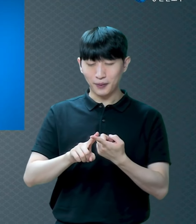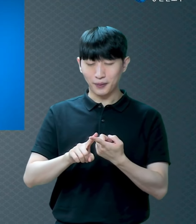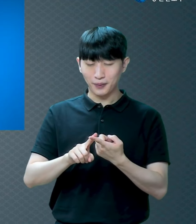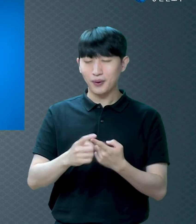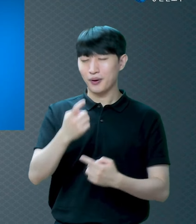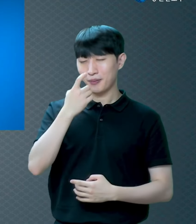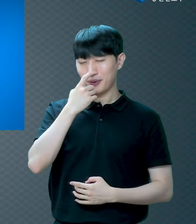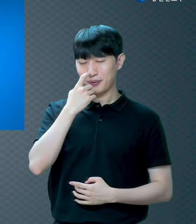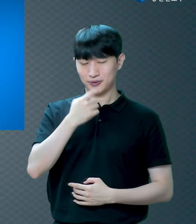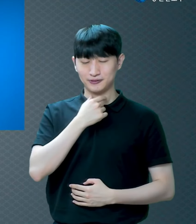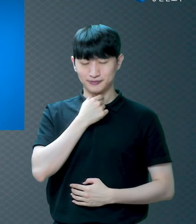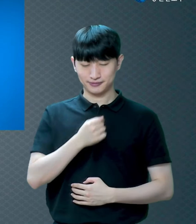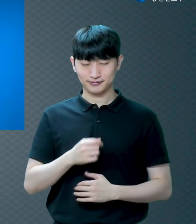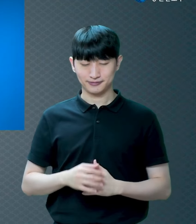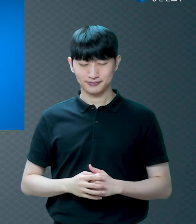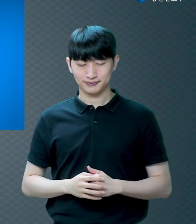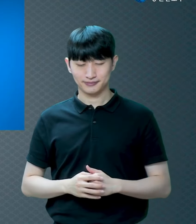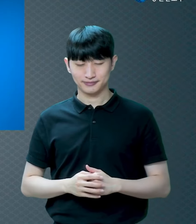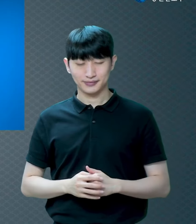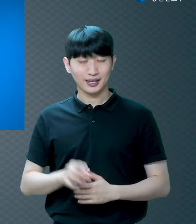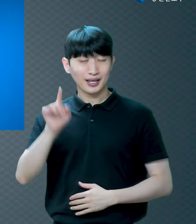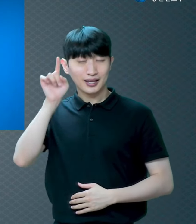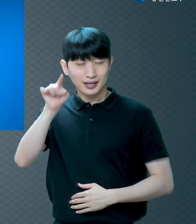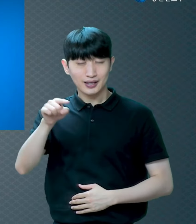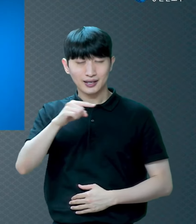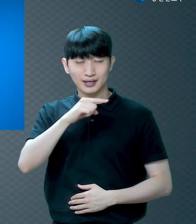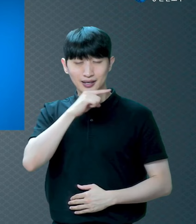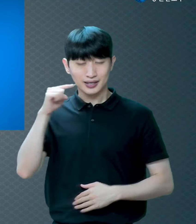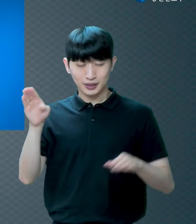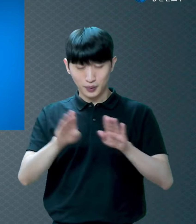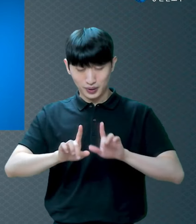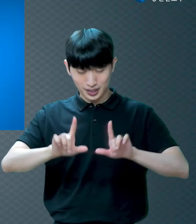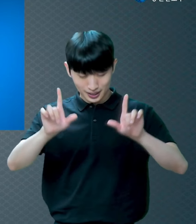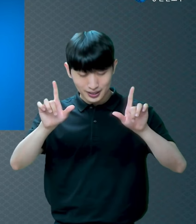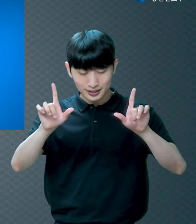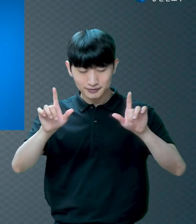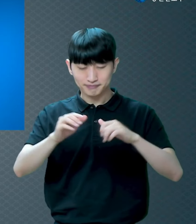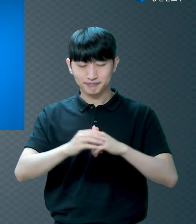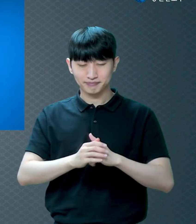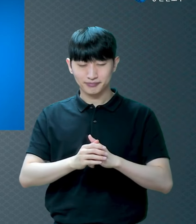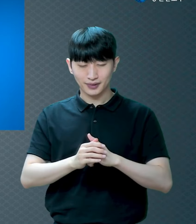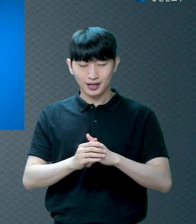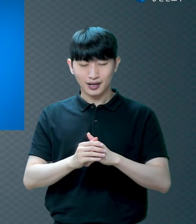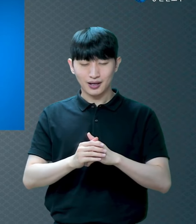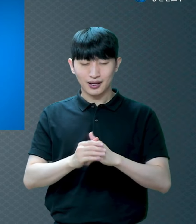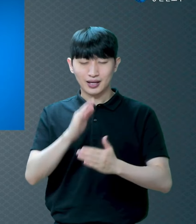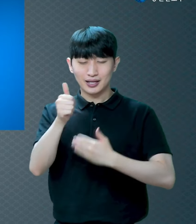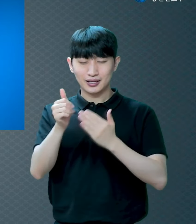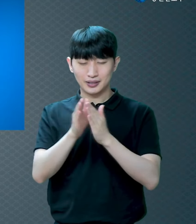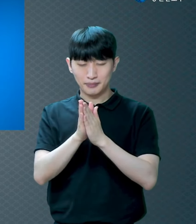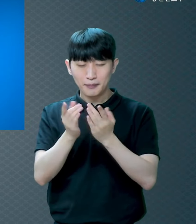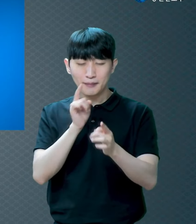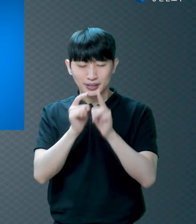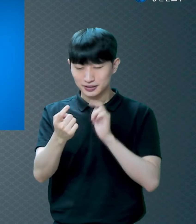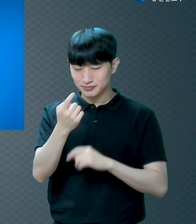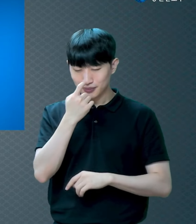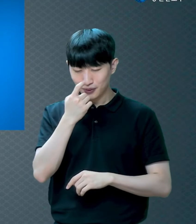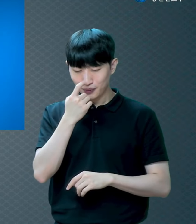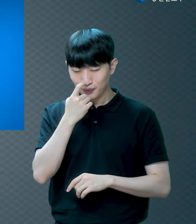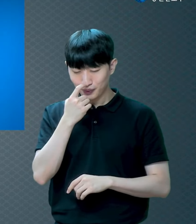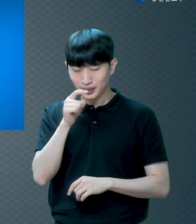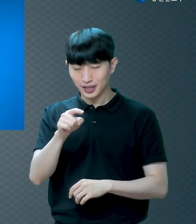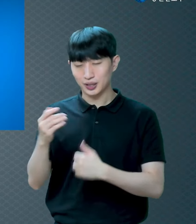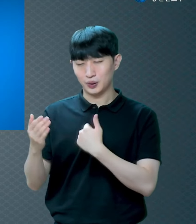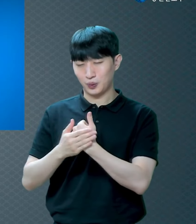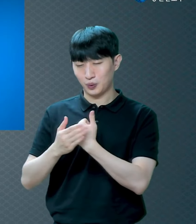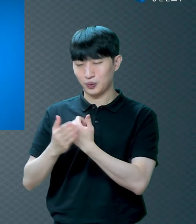배우기를 원합니다 내일 주일을 맞이해서 이 말씀 앞에 나올 수 있도록 도와주시고 말씀을